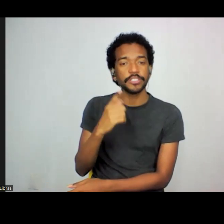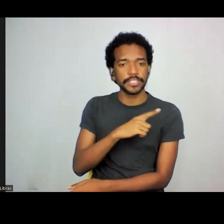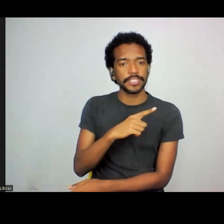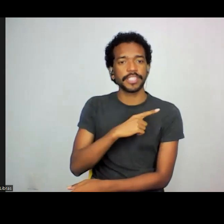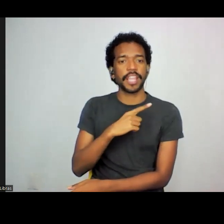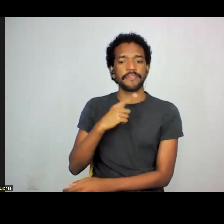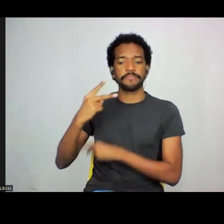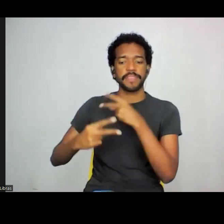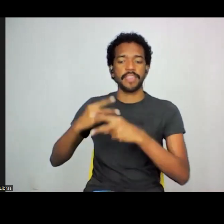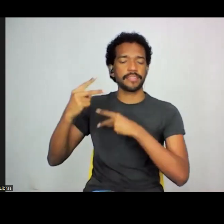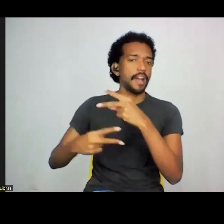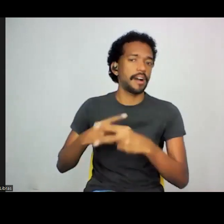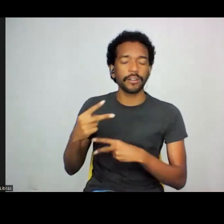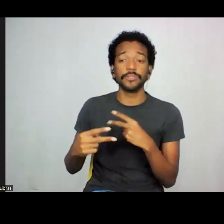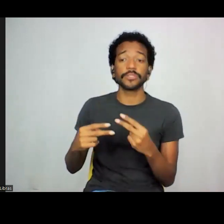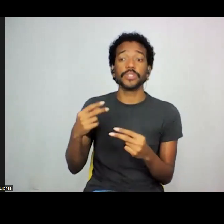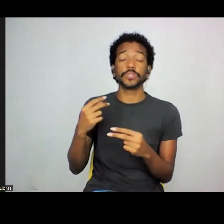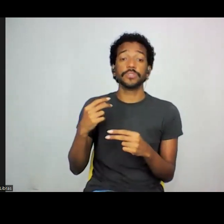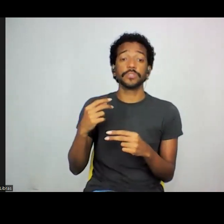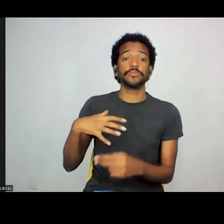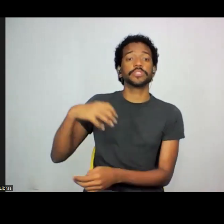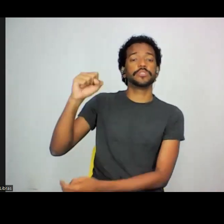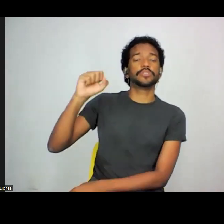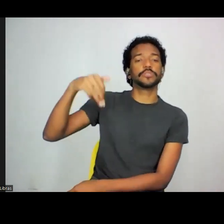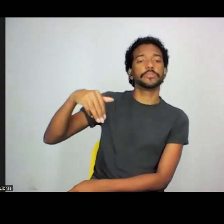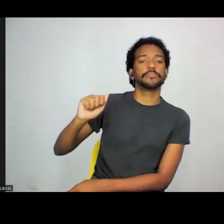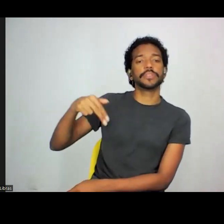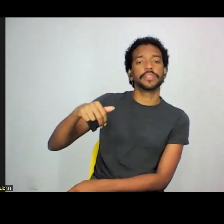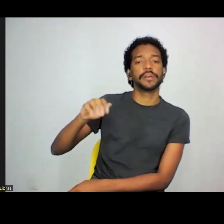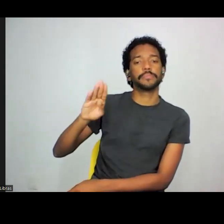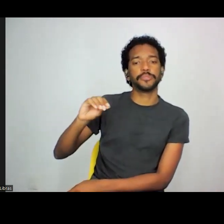vencedor foi o Manabumabe, que é um